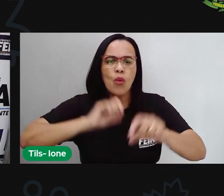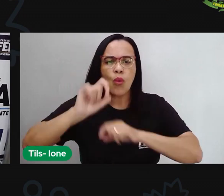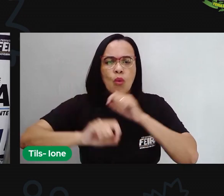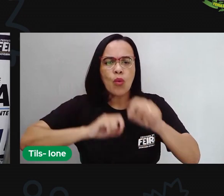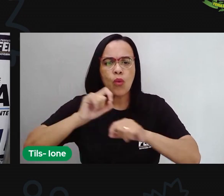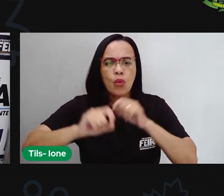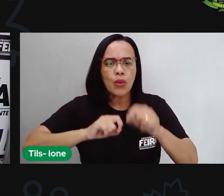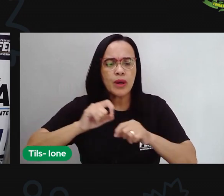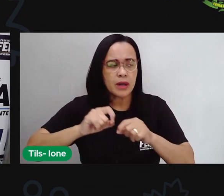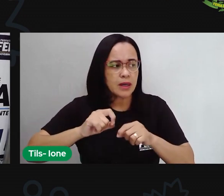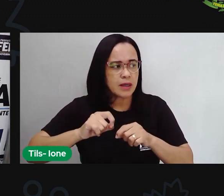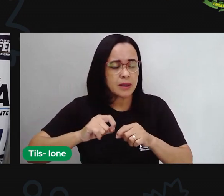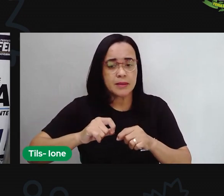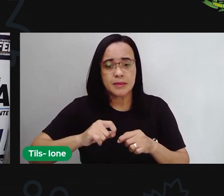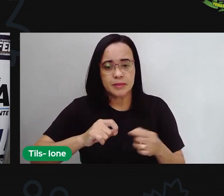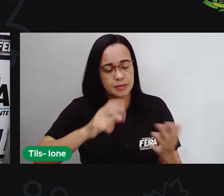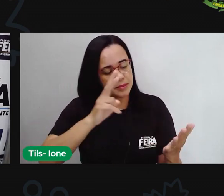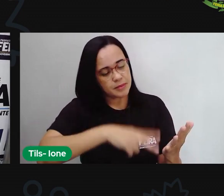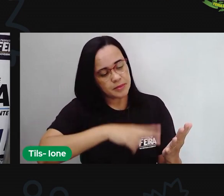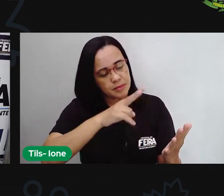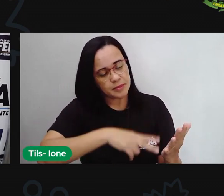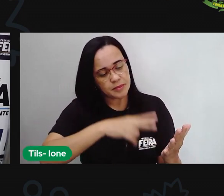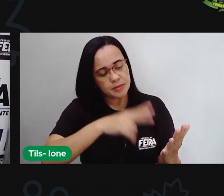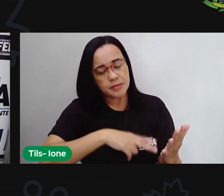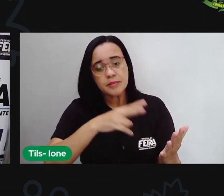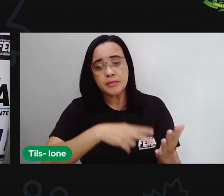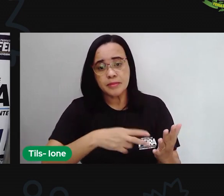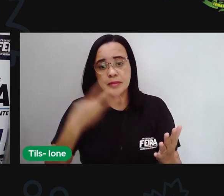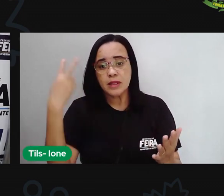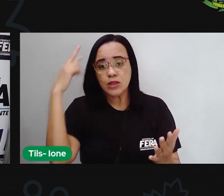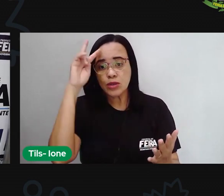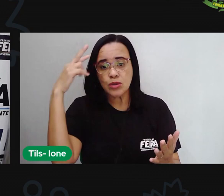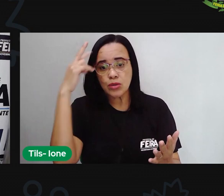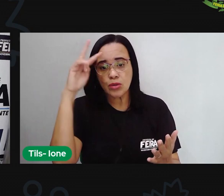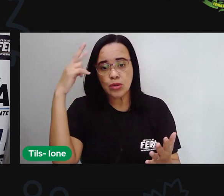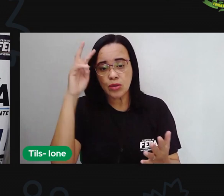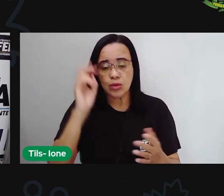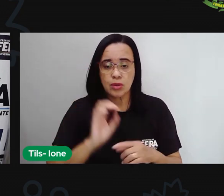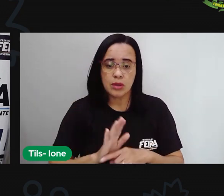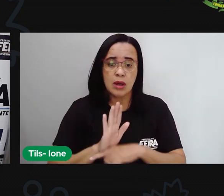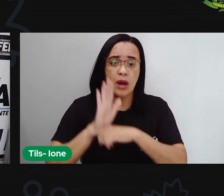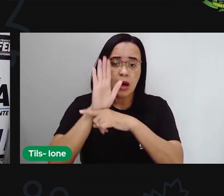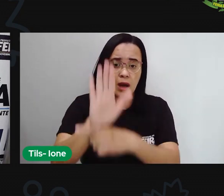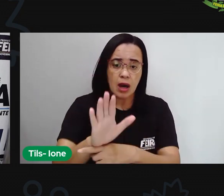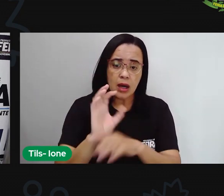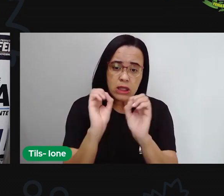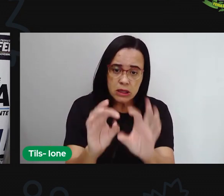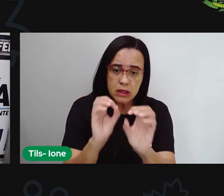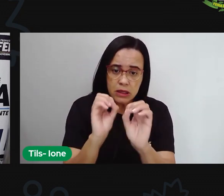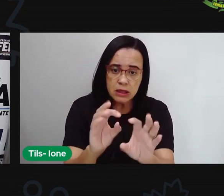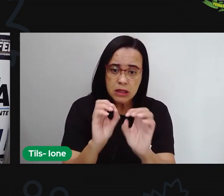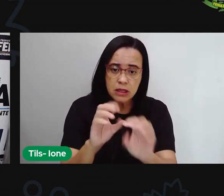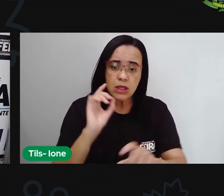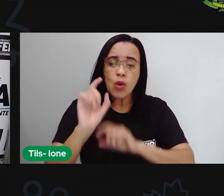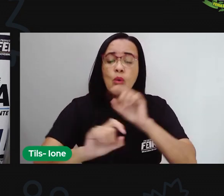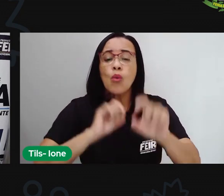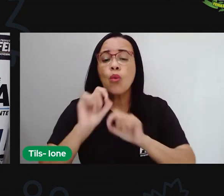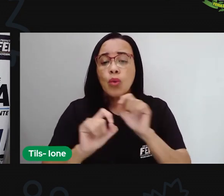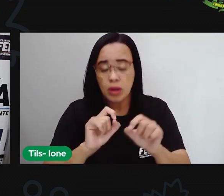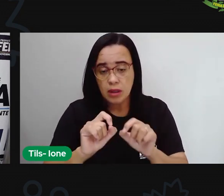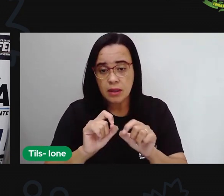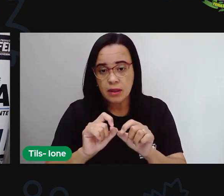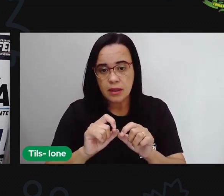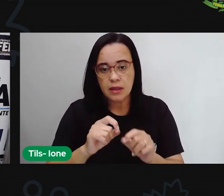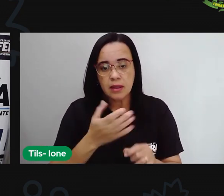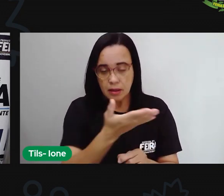ideias né nos ensinamentos que essa história pode trazer aí para a sua vida eu sei aí que vocês têm